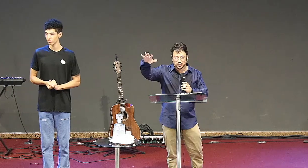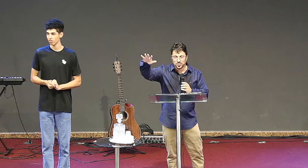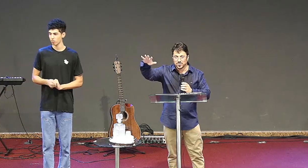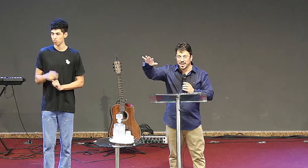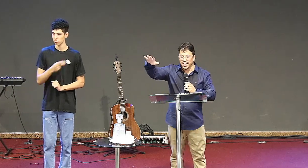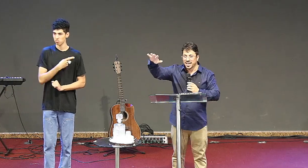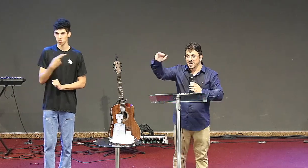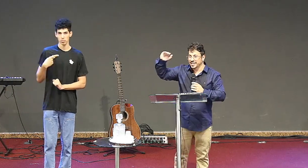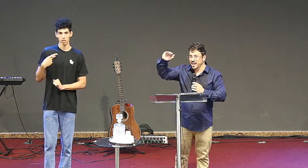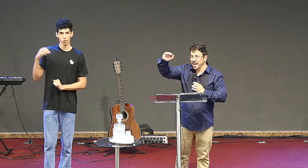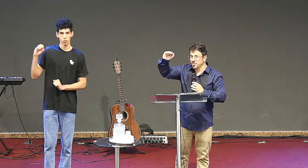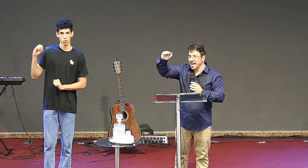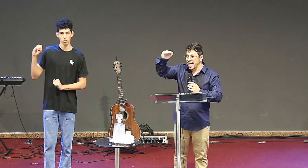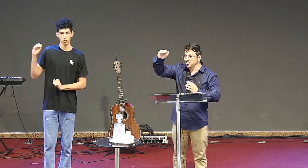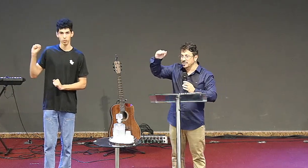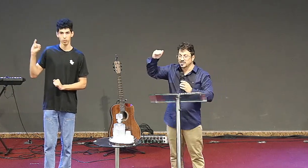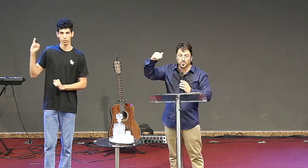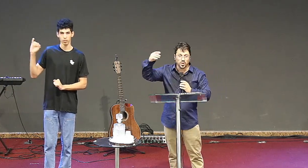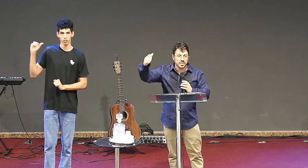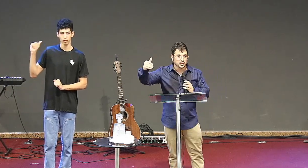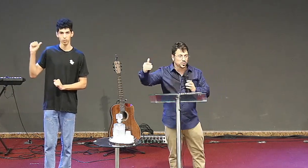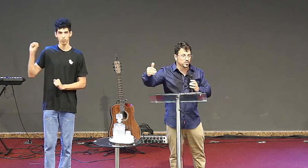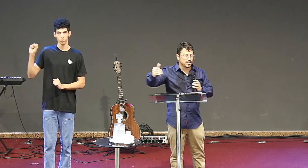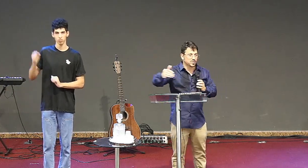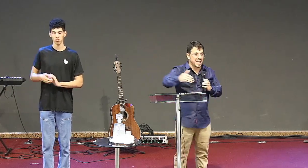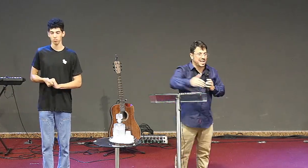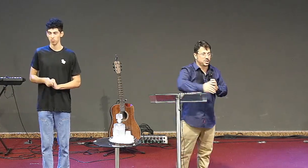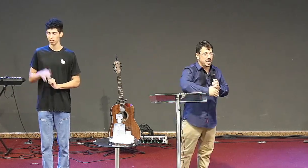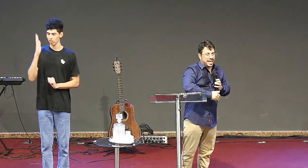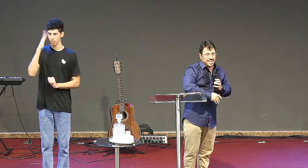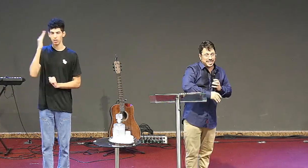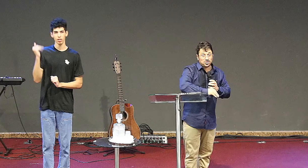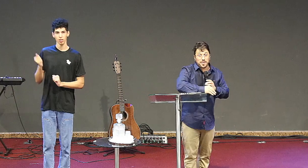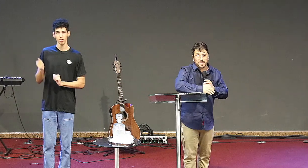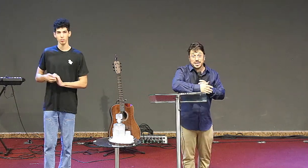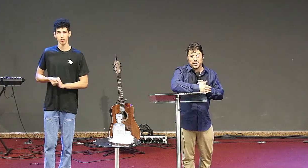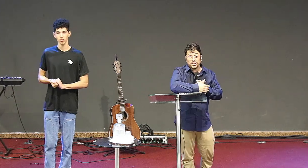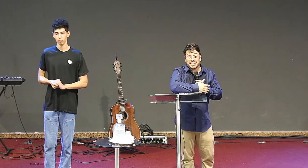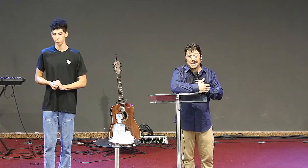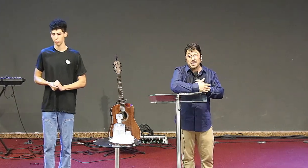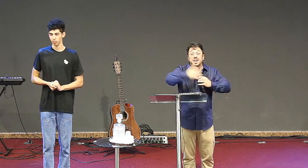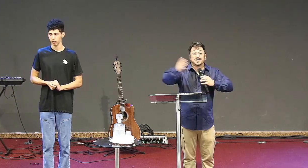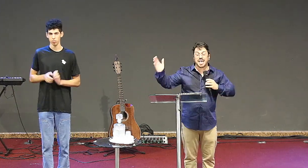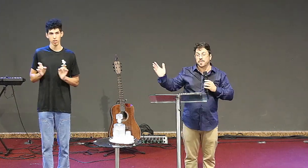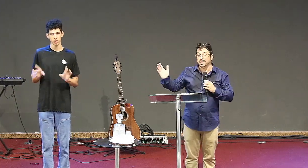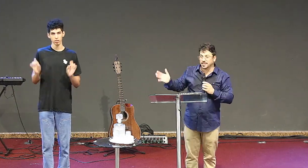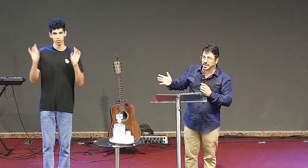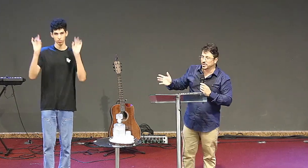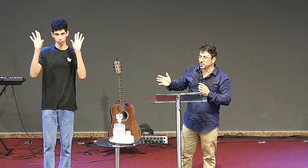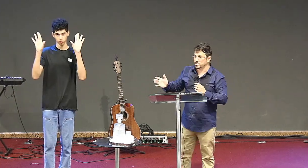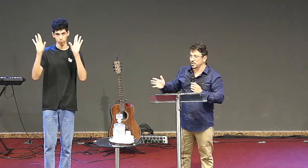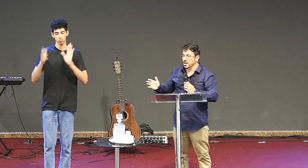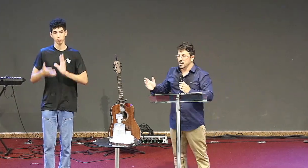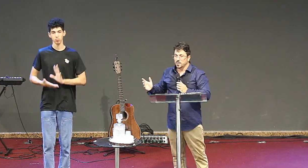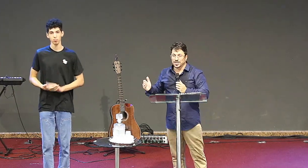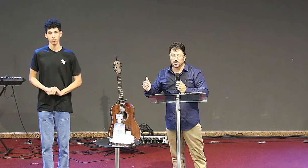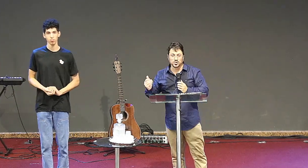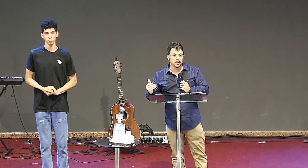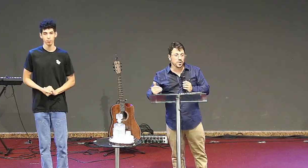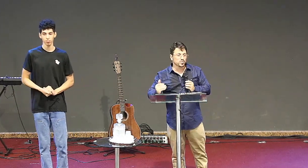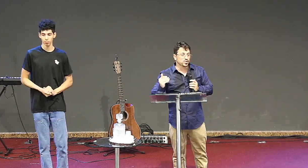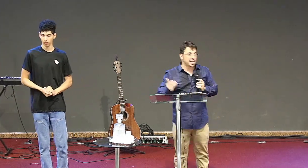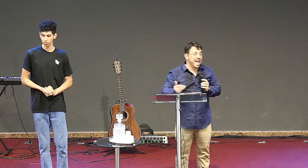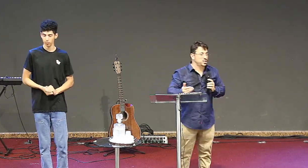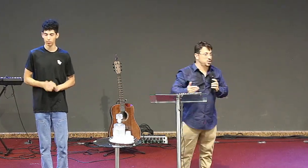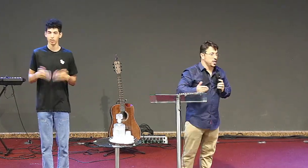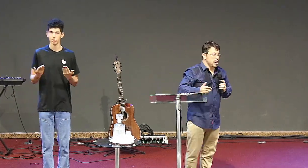nesse assunto, tem mergulhado nesse simbolismo do número sete, em texto da Bíblia, que você nem percebe que tem isso. Mas, meus